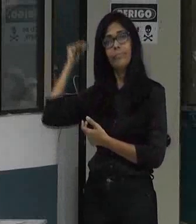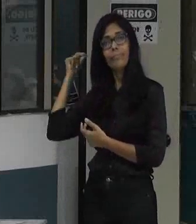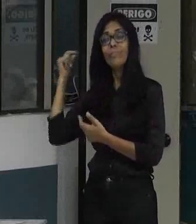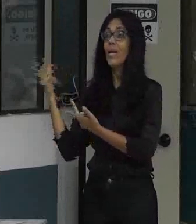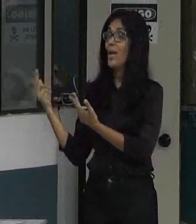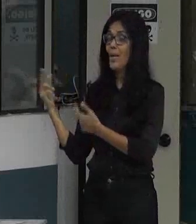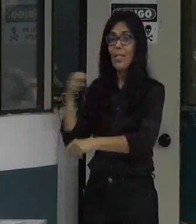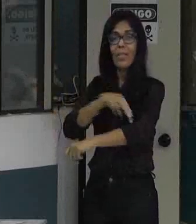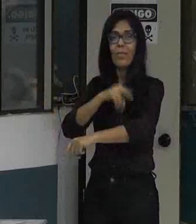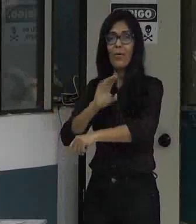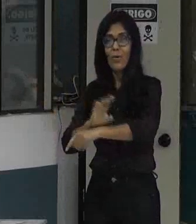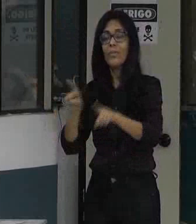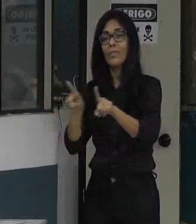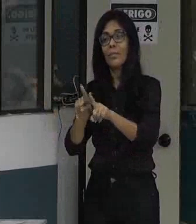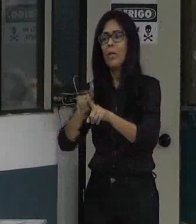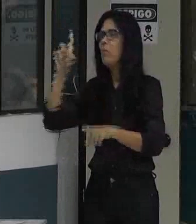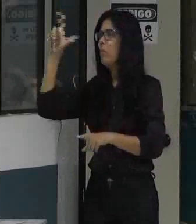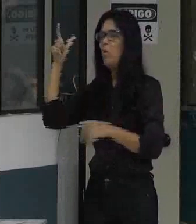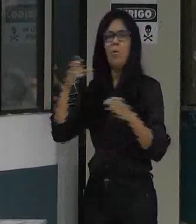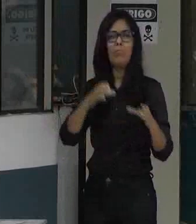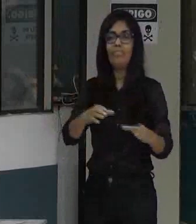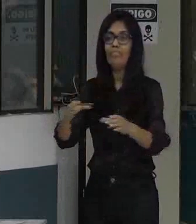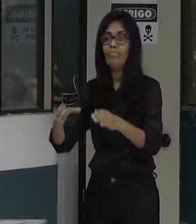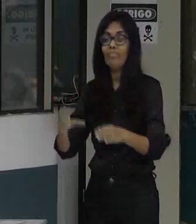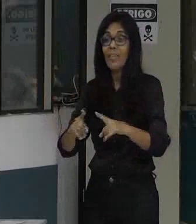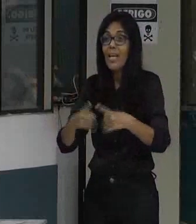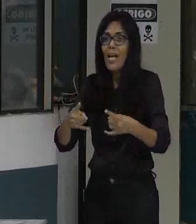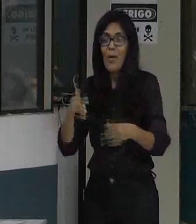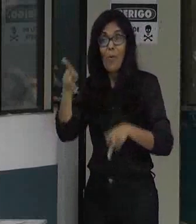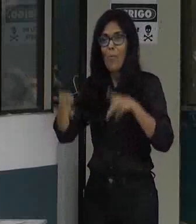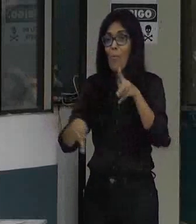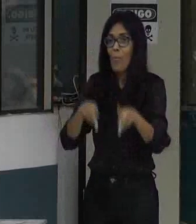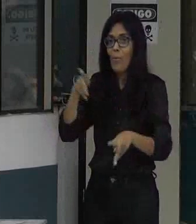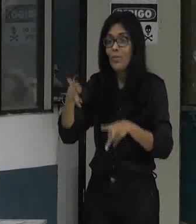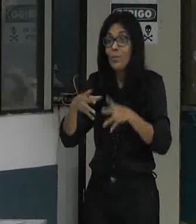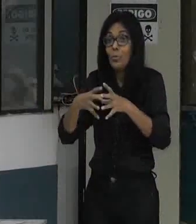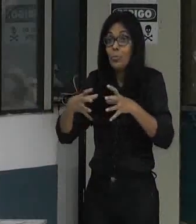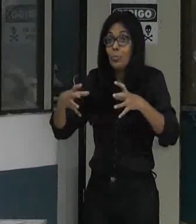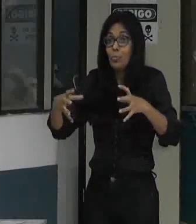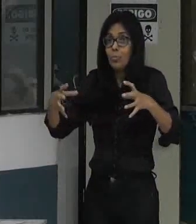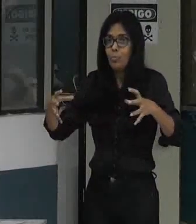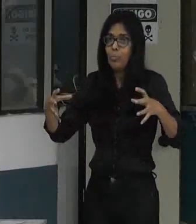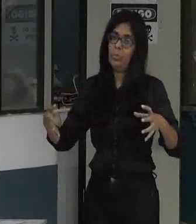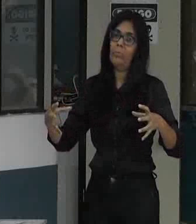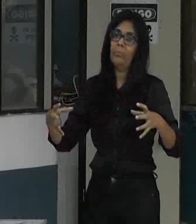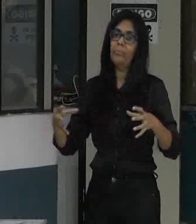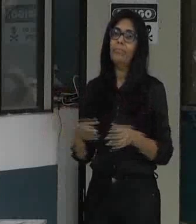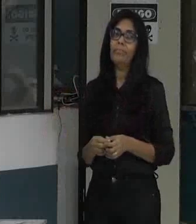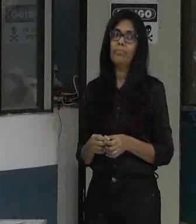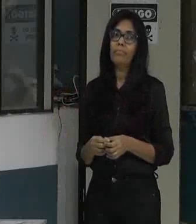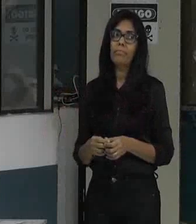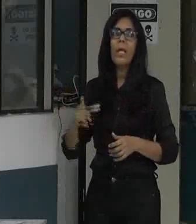Costa e outros localidades só que a população cresceu e também a população tem outras